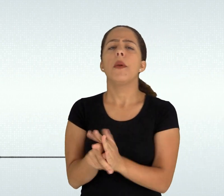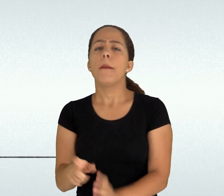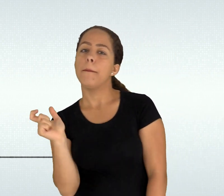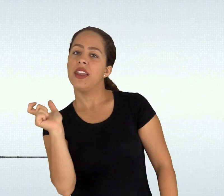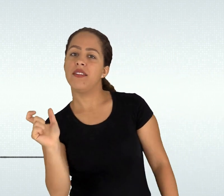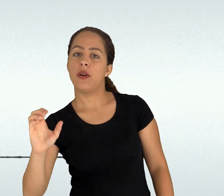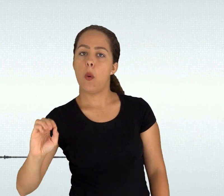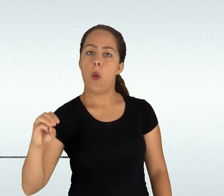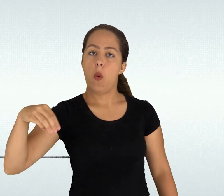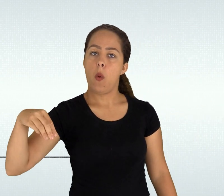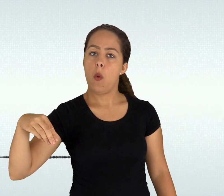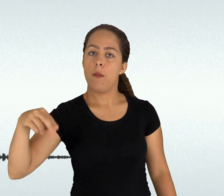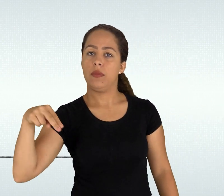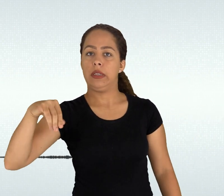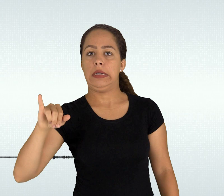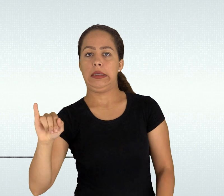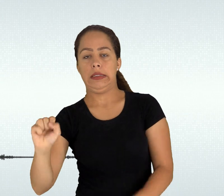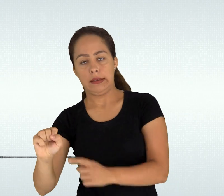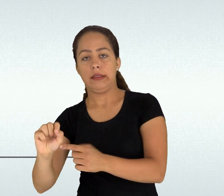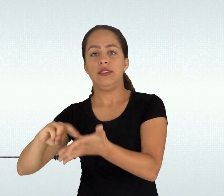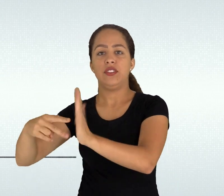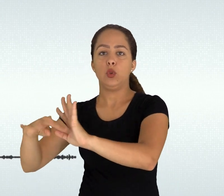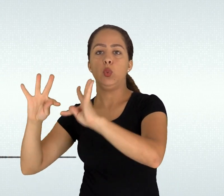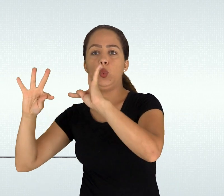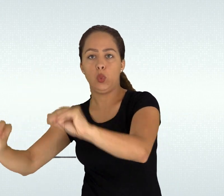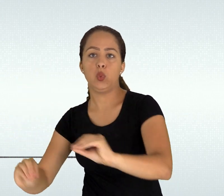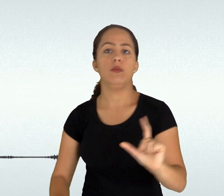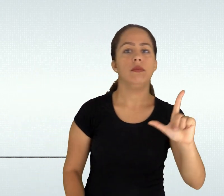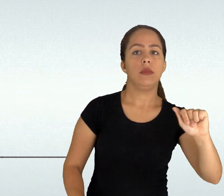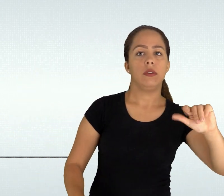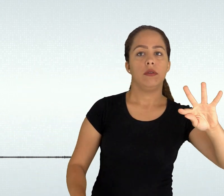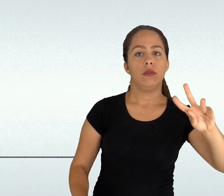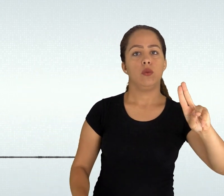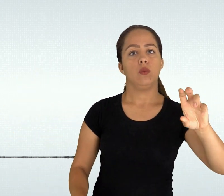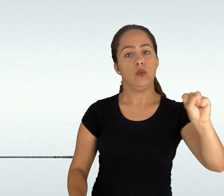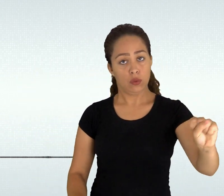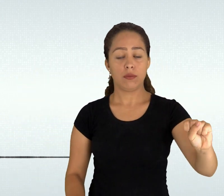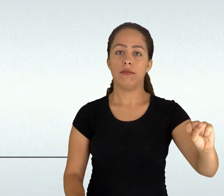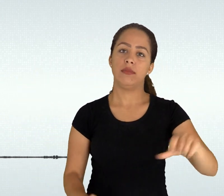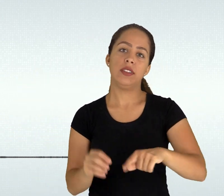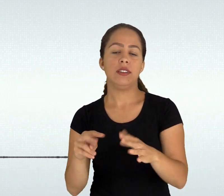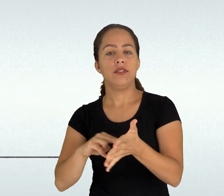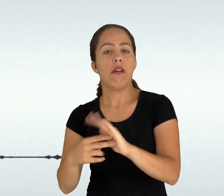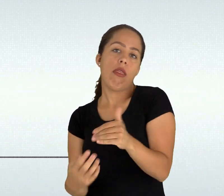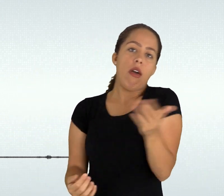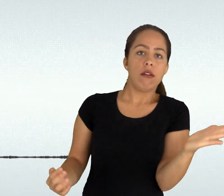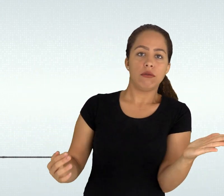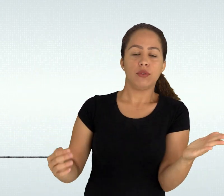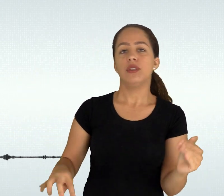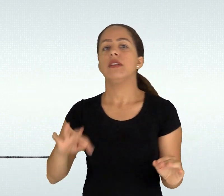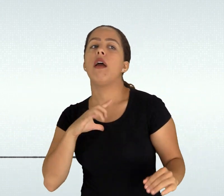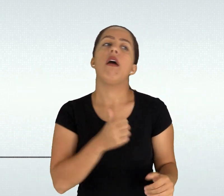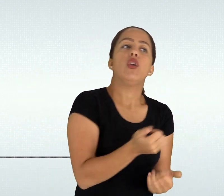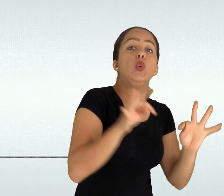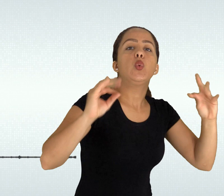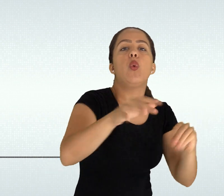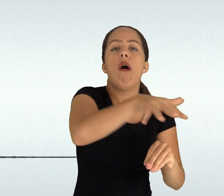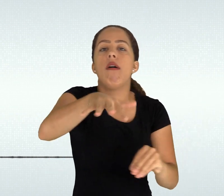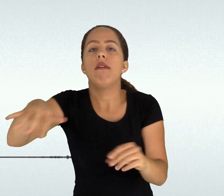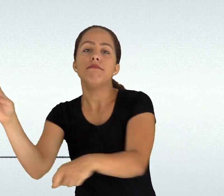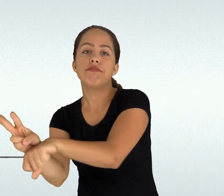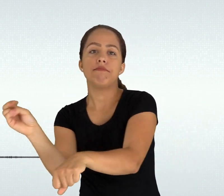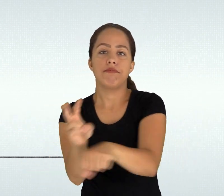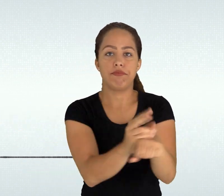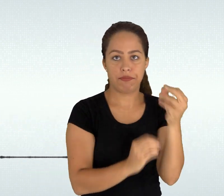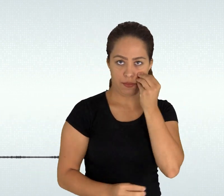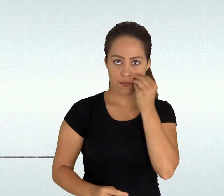um dos vários atestados de nossos méritos é por exemplo a avaliação do PISA 2016 na